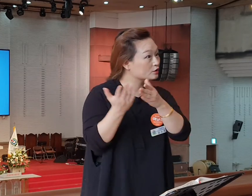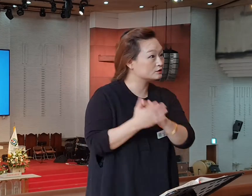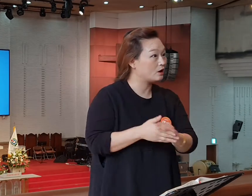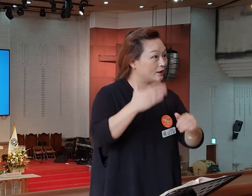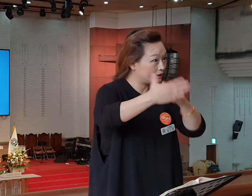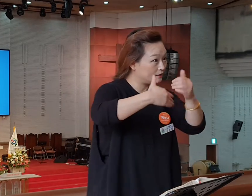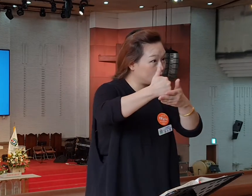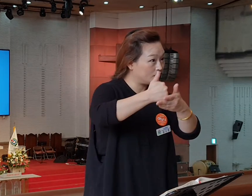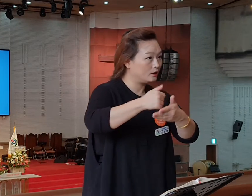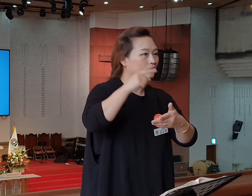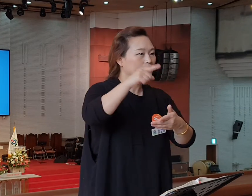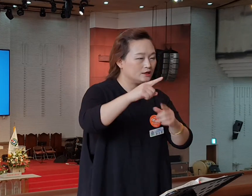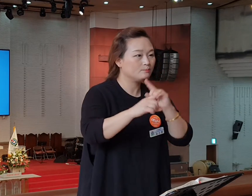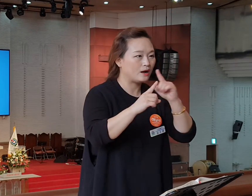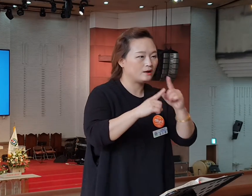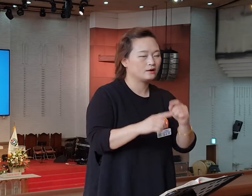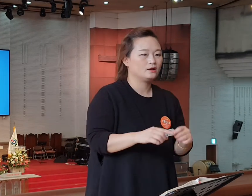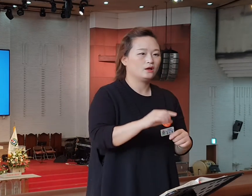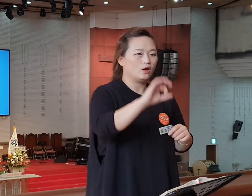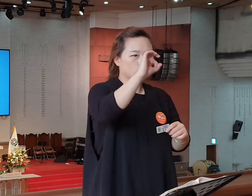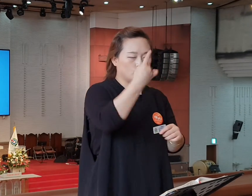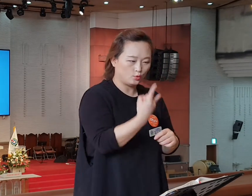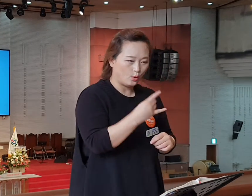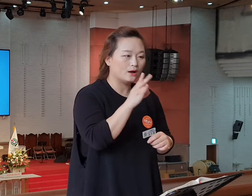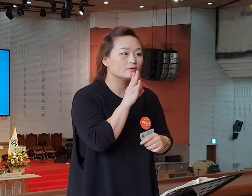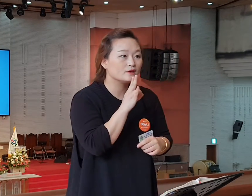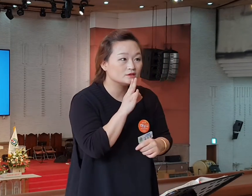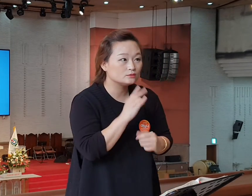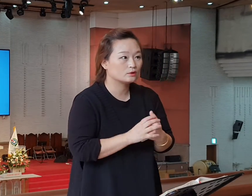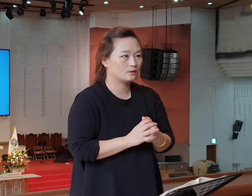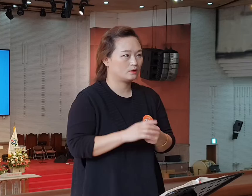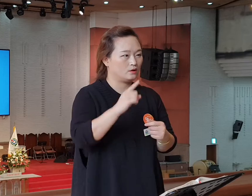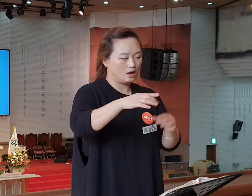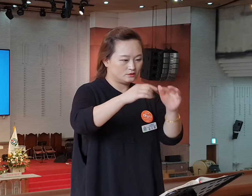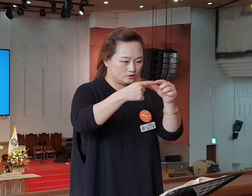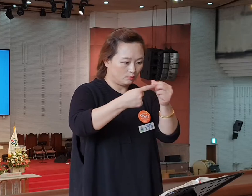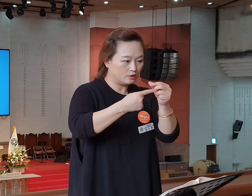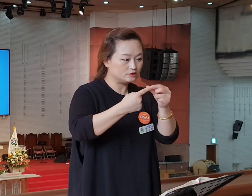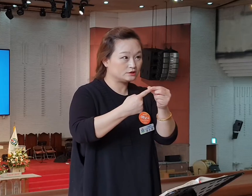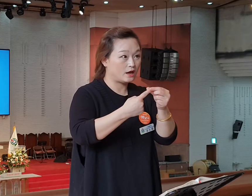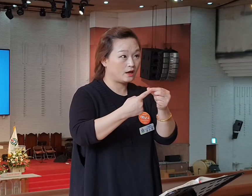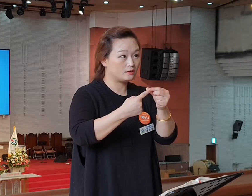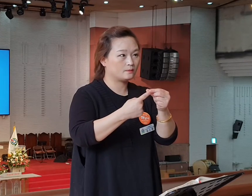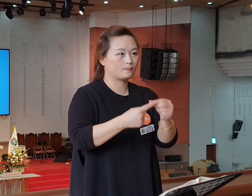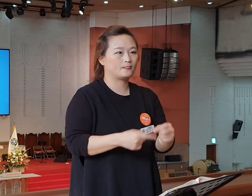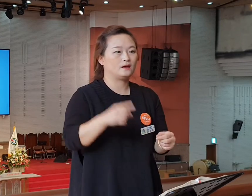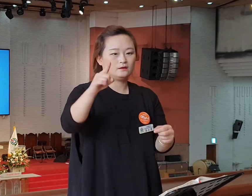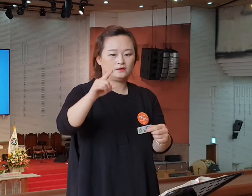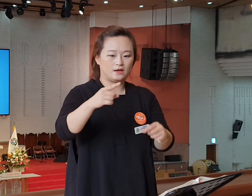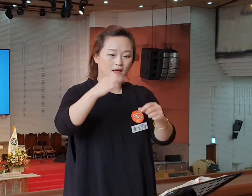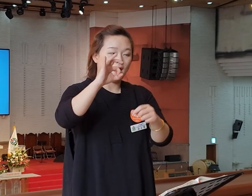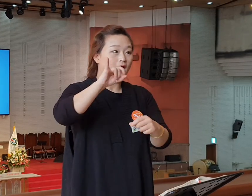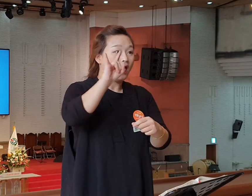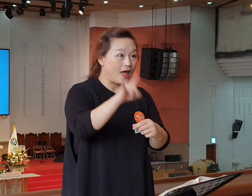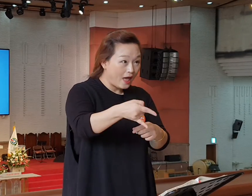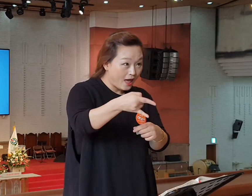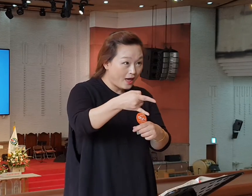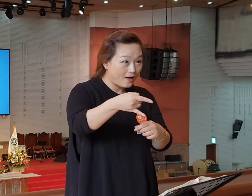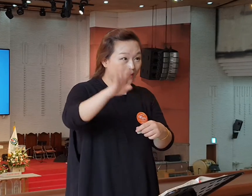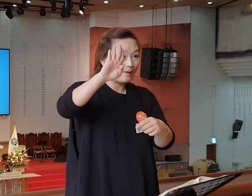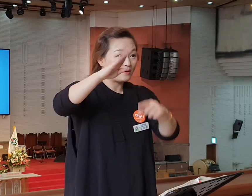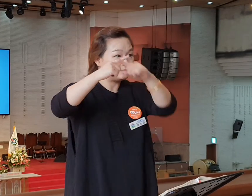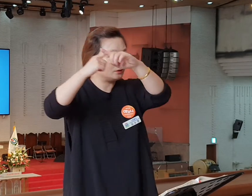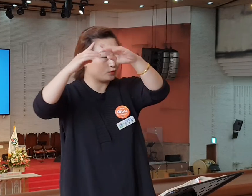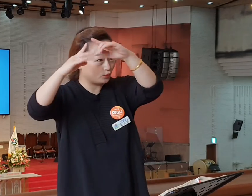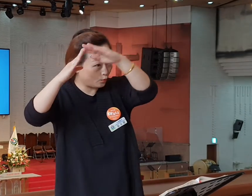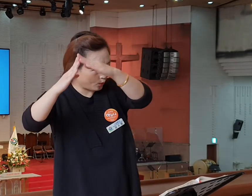그게 요한계시록입니다. 첫 번째, 첫 번째 보낸 교회가 에베소입니다. 여전히 에베소는